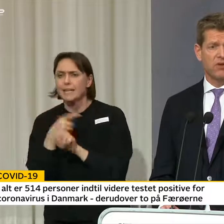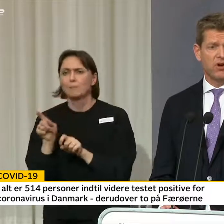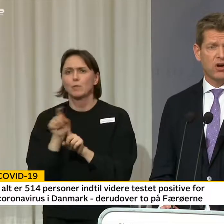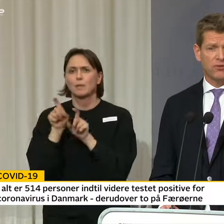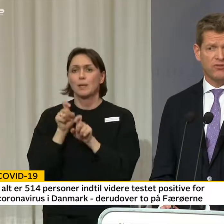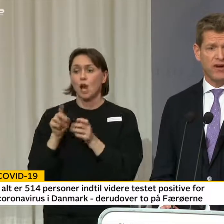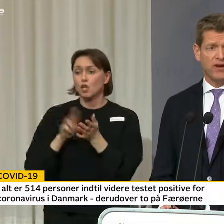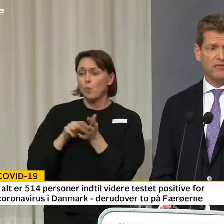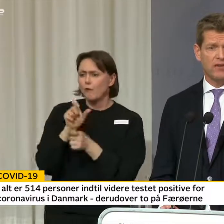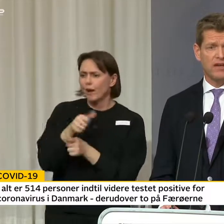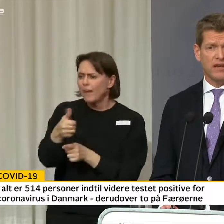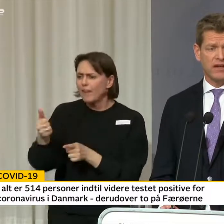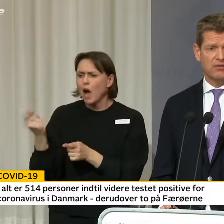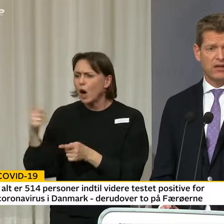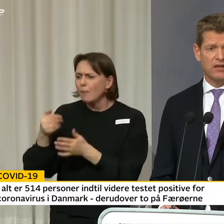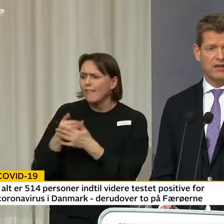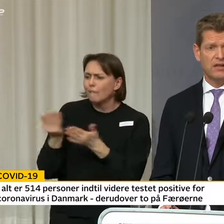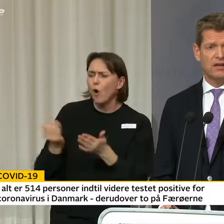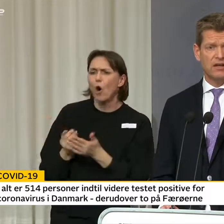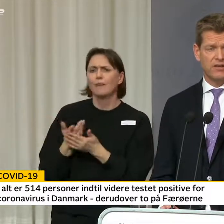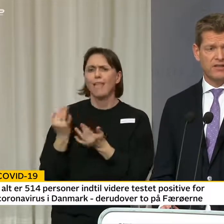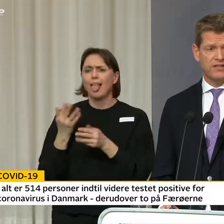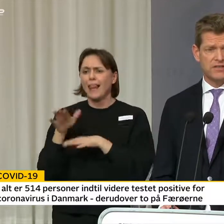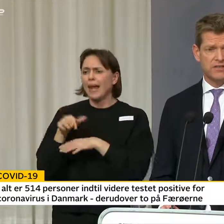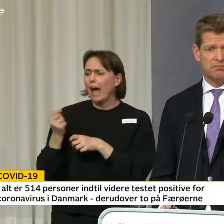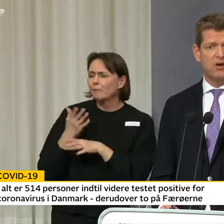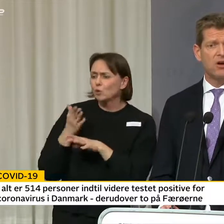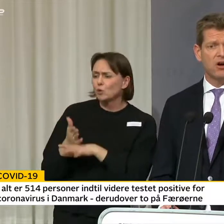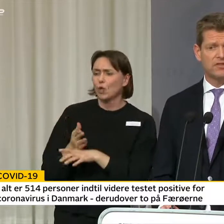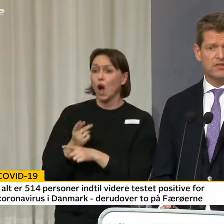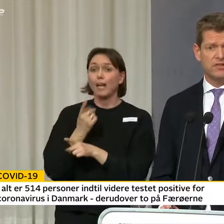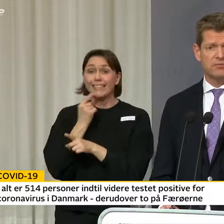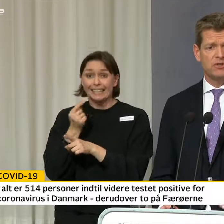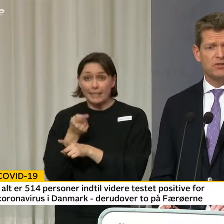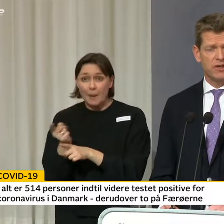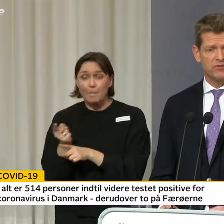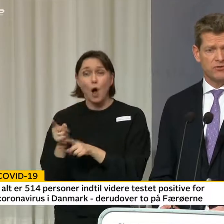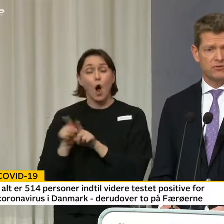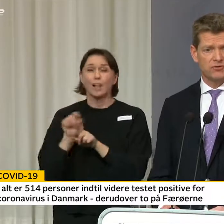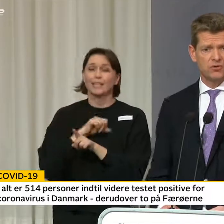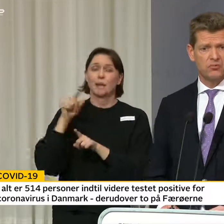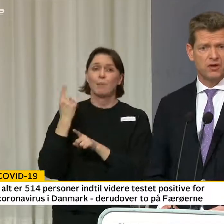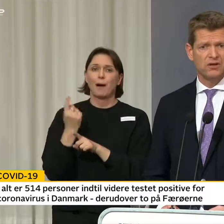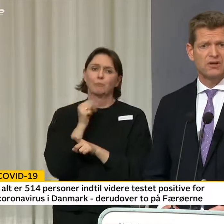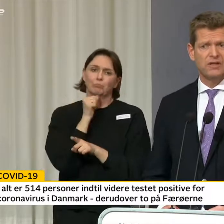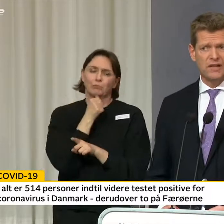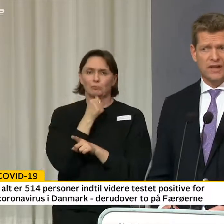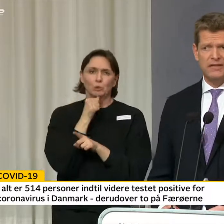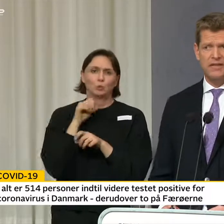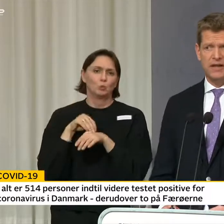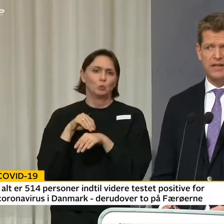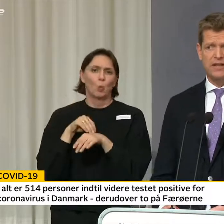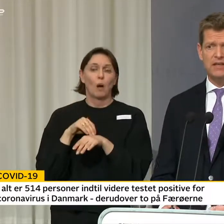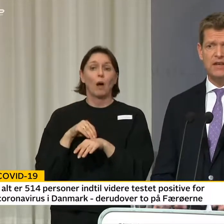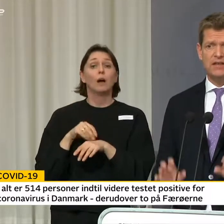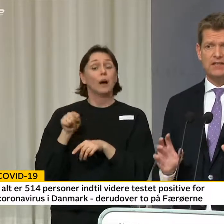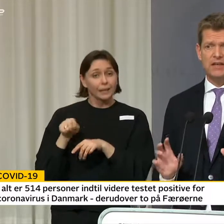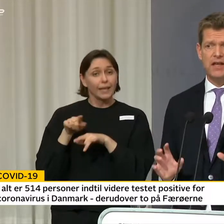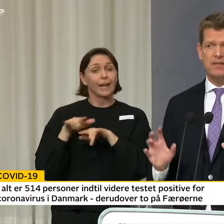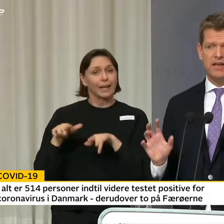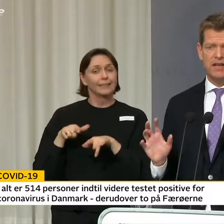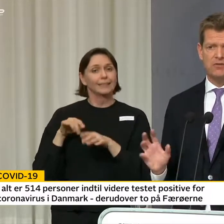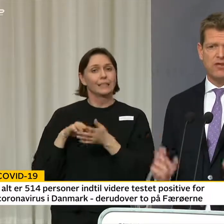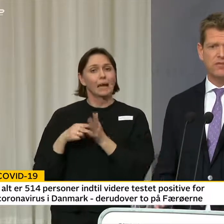folk, hvor kommer du fra, hvilket land har du været i. Og så har vi testet dem, også selvom de kun havde få symptomer. Det er den rigtige strategi,